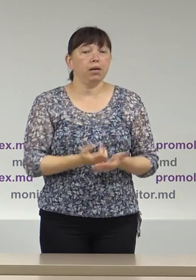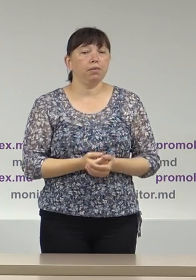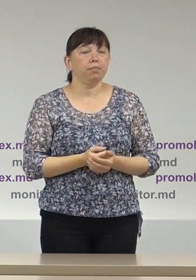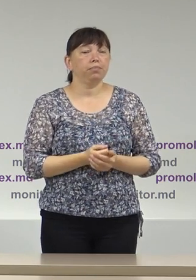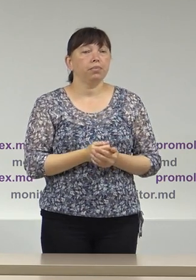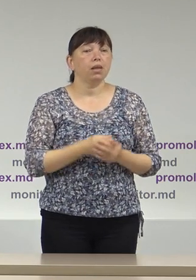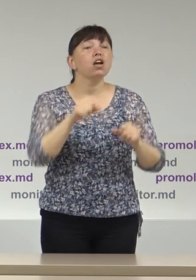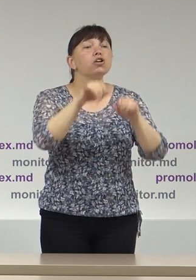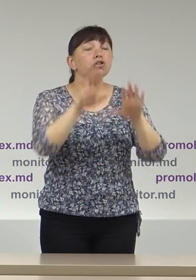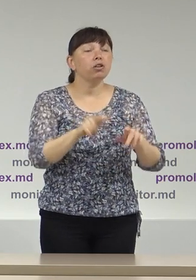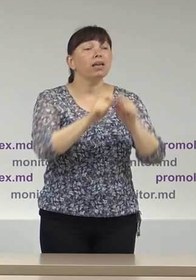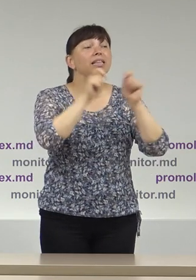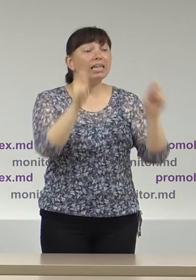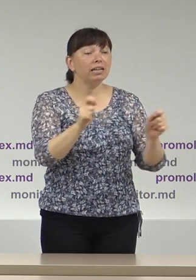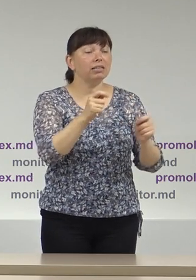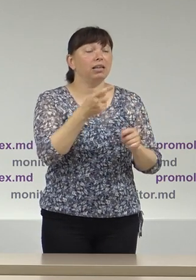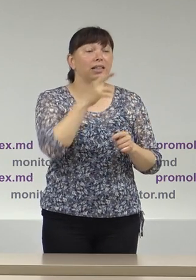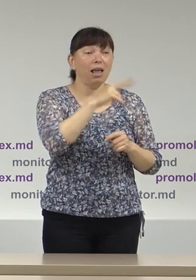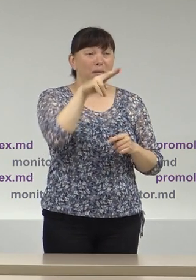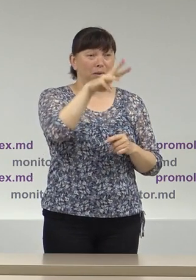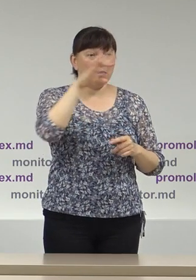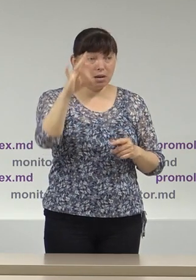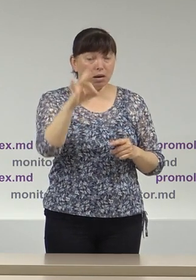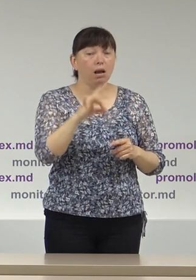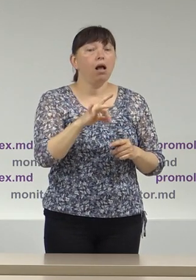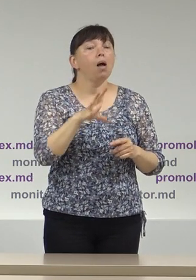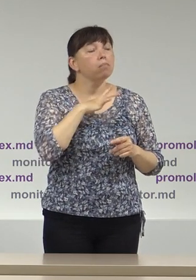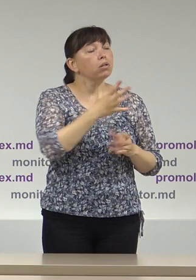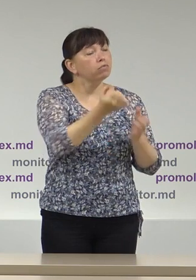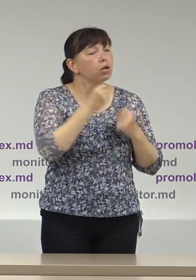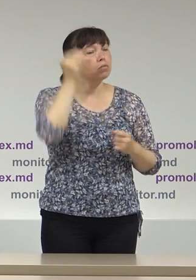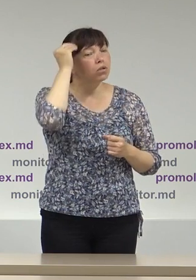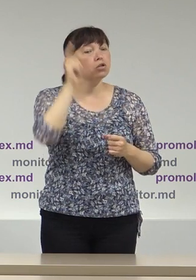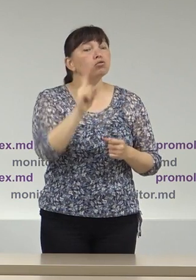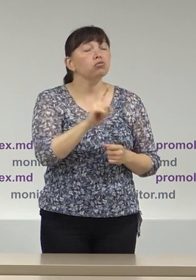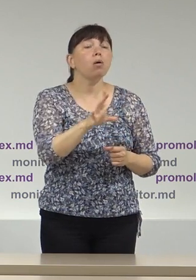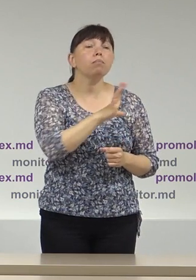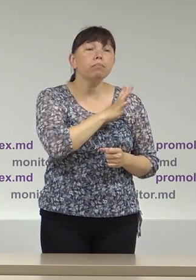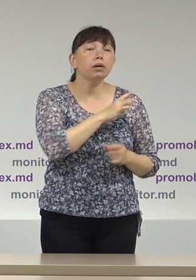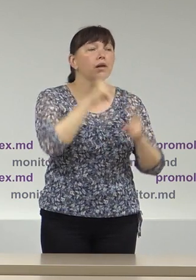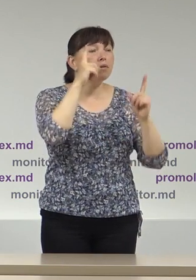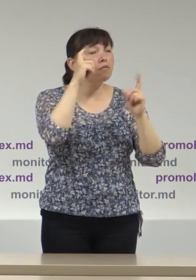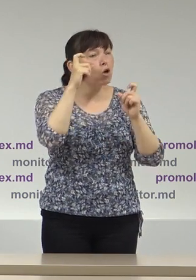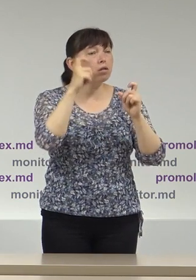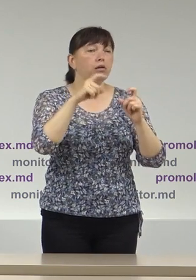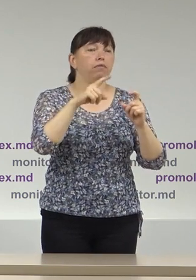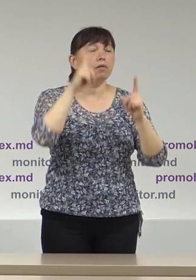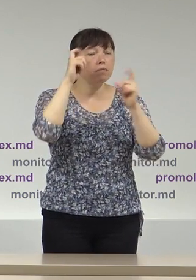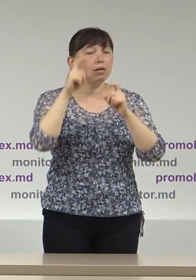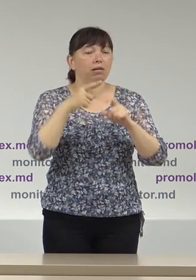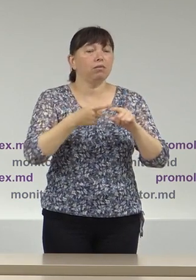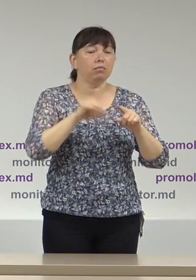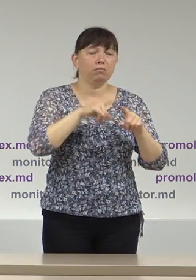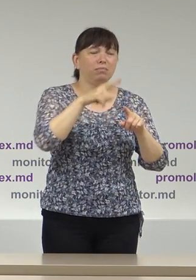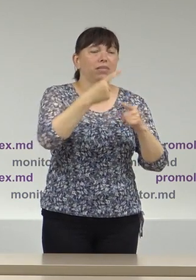în decizia de a deschide secții pentru regiunea transnistreană s-a reținut argumentul că au fost cozi în fața secților de votare, în fața